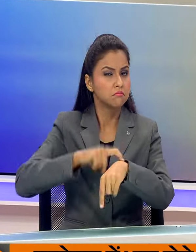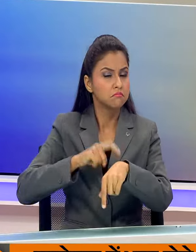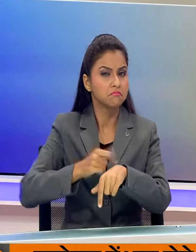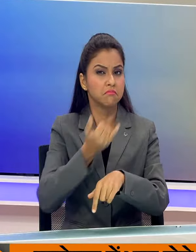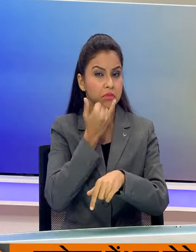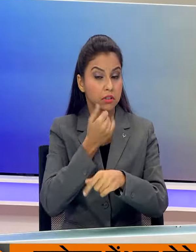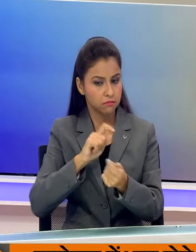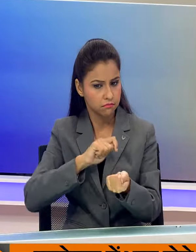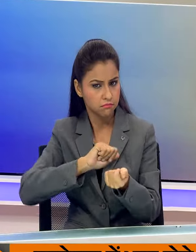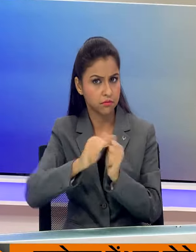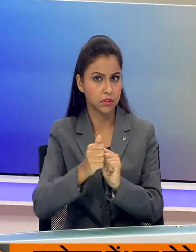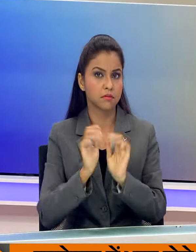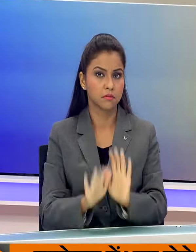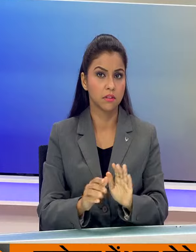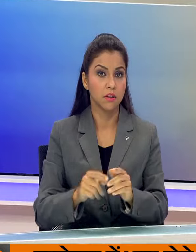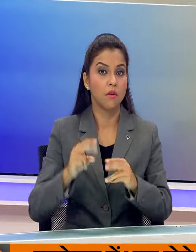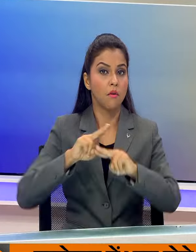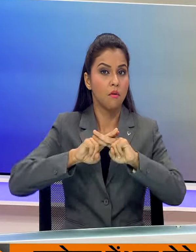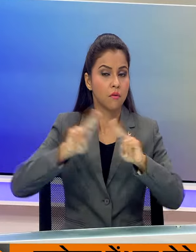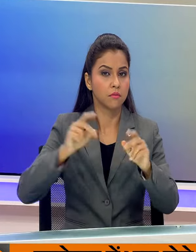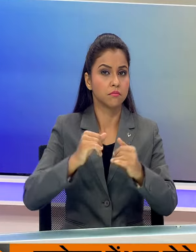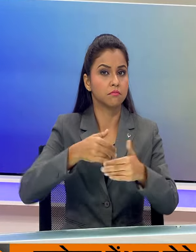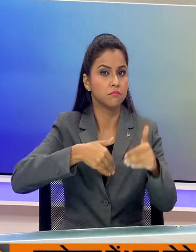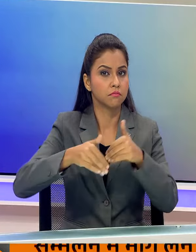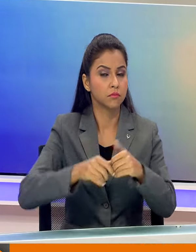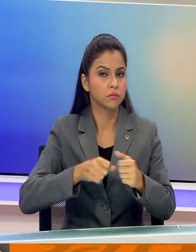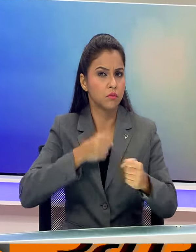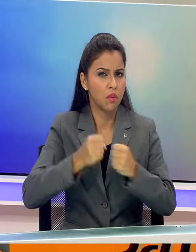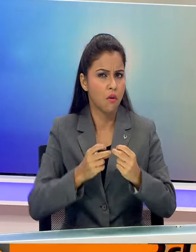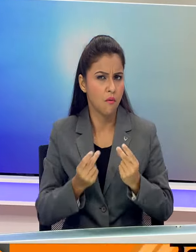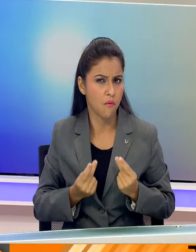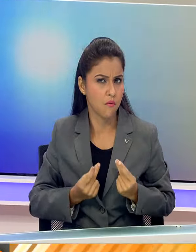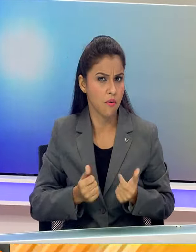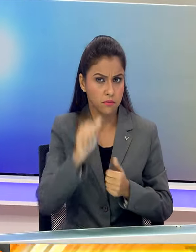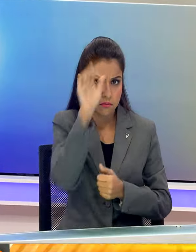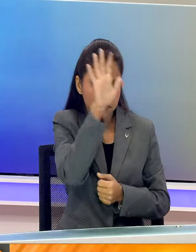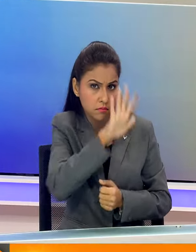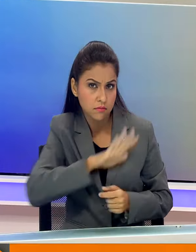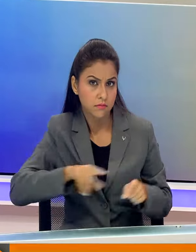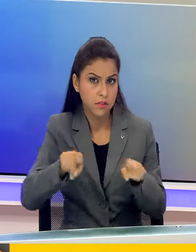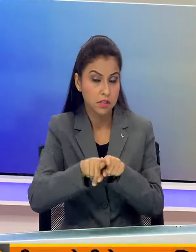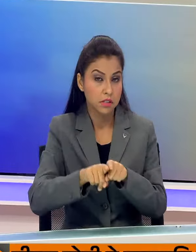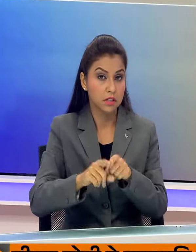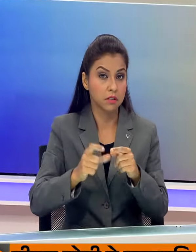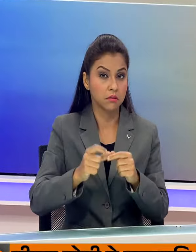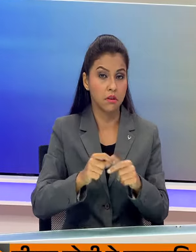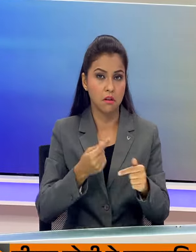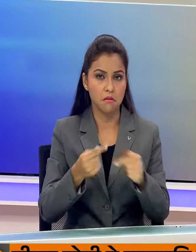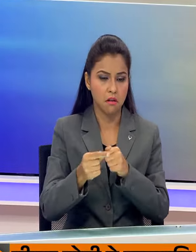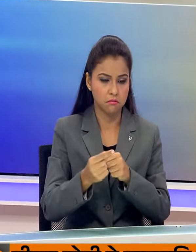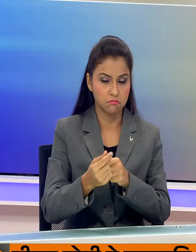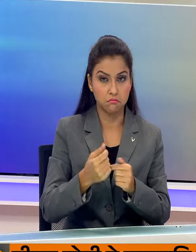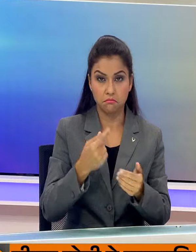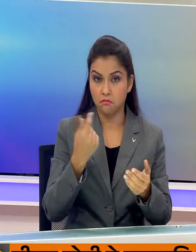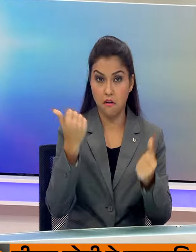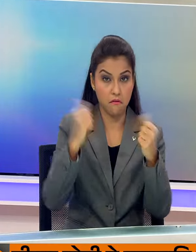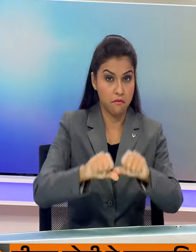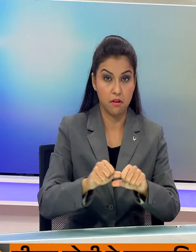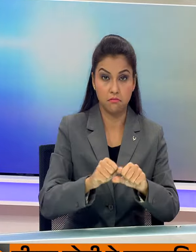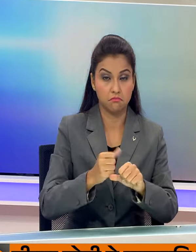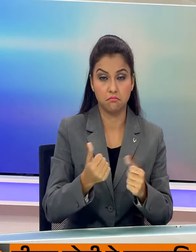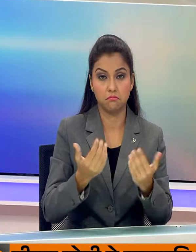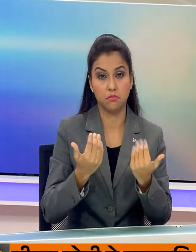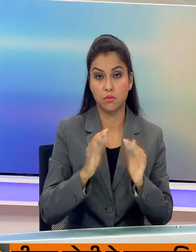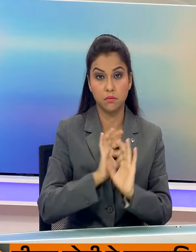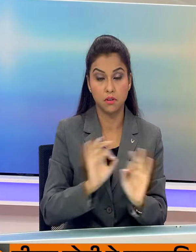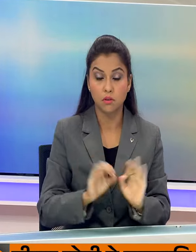विश्वर टेस्ट चैंपियन्शिप फाइनल की दौर में तेज होने के साथ भारत एक और चुक बरदाश्ट नहीं कर सकता